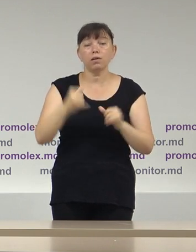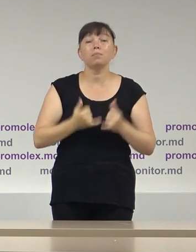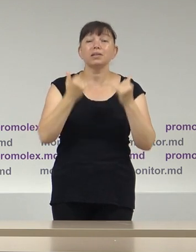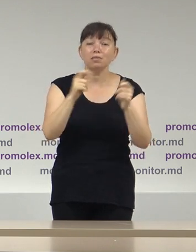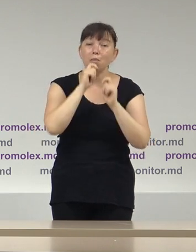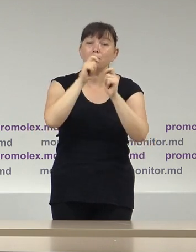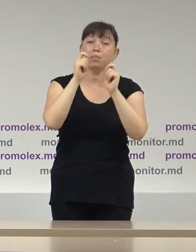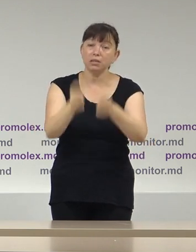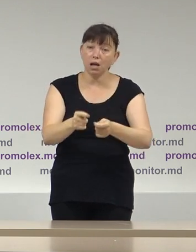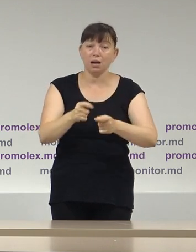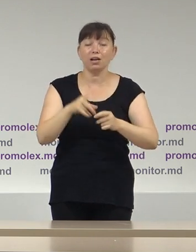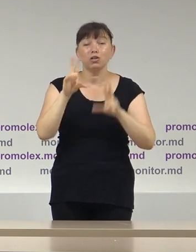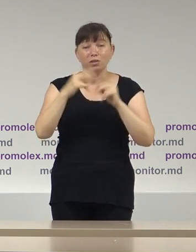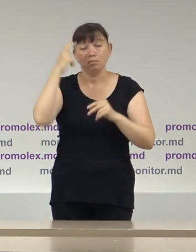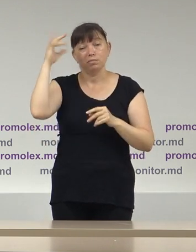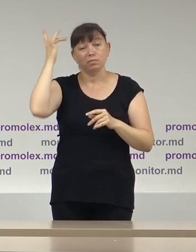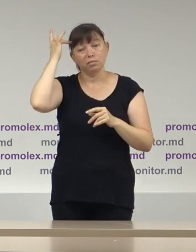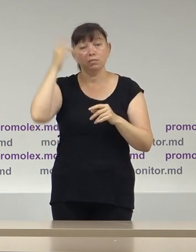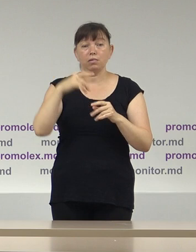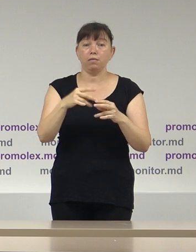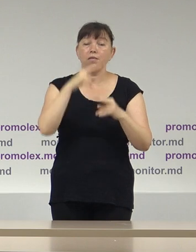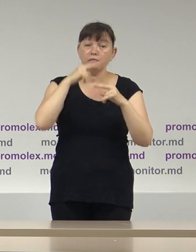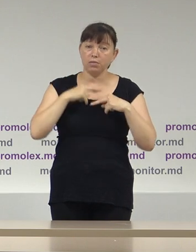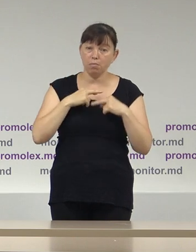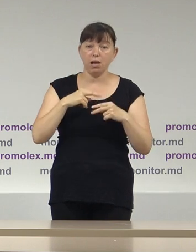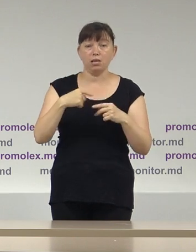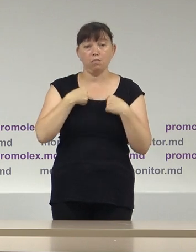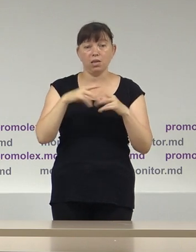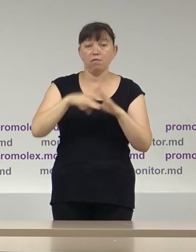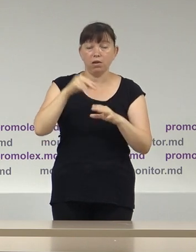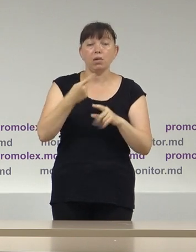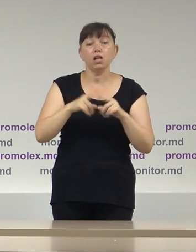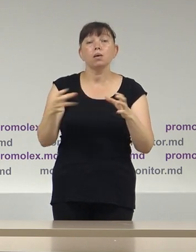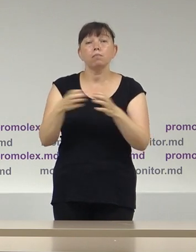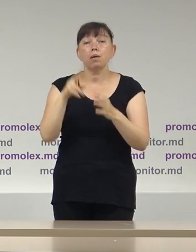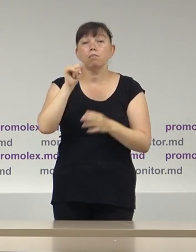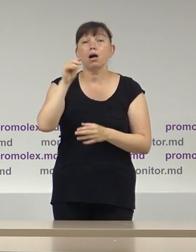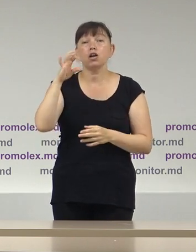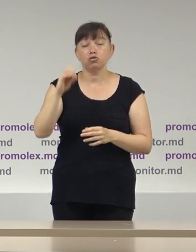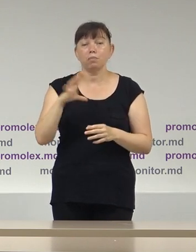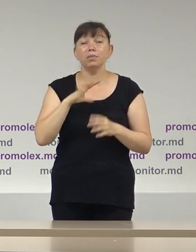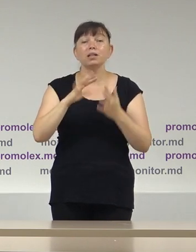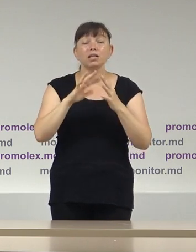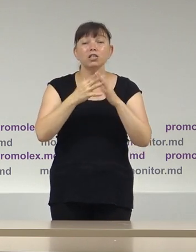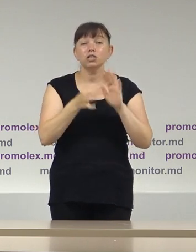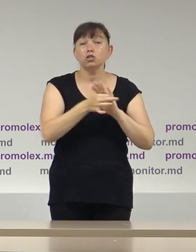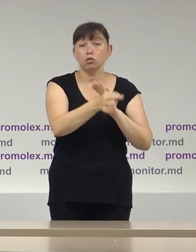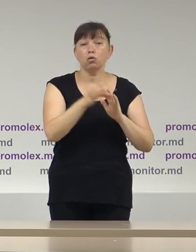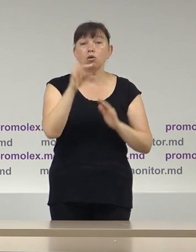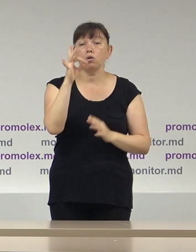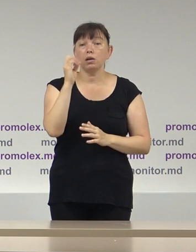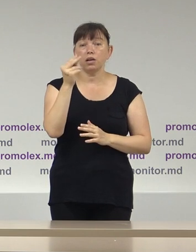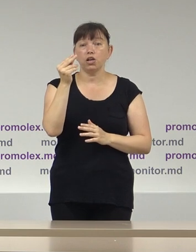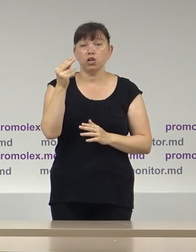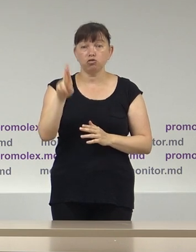cadouri cu impact electoral cu implicarea Partidului Pace. Este vorba de cazul din satul Recea, Arșcani, unde